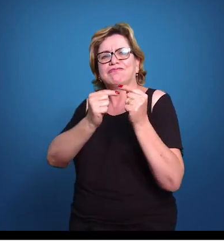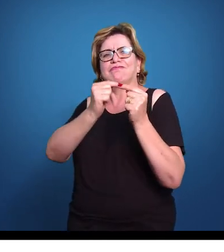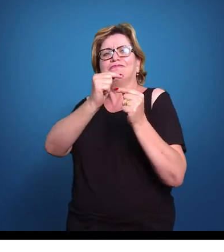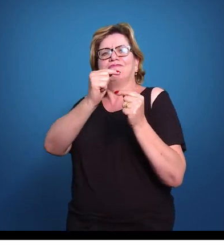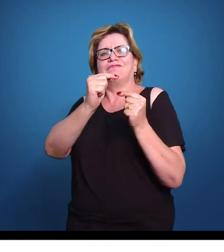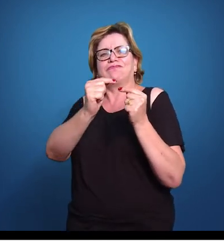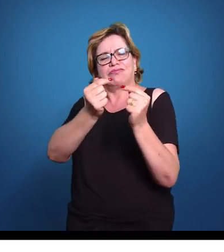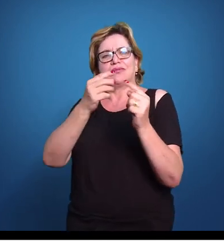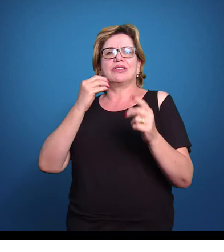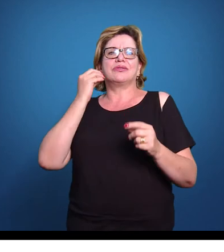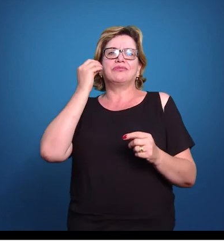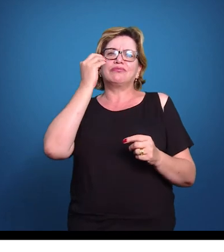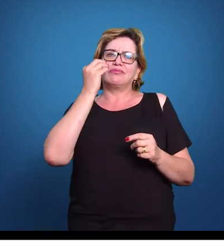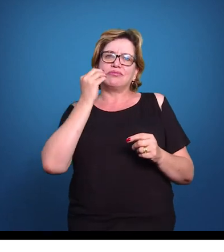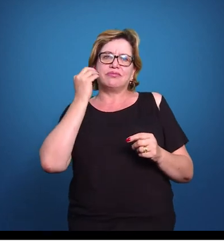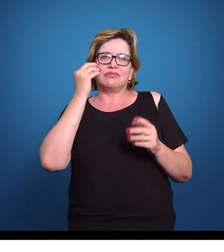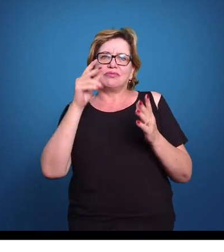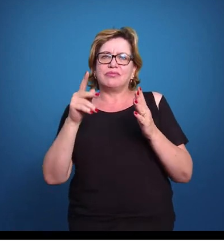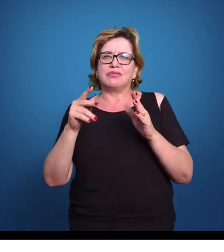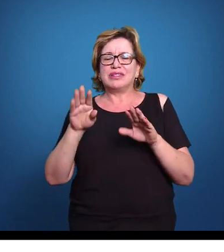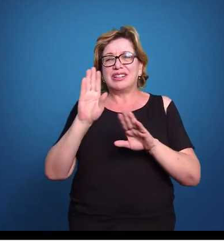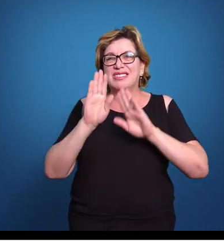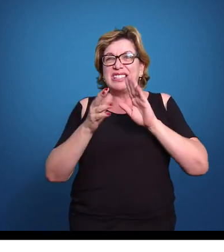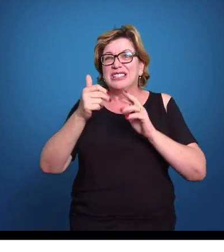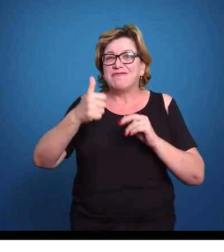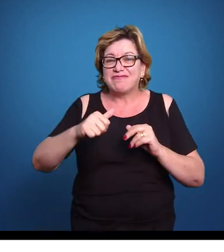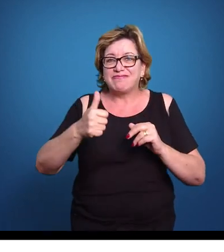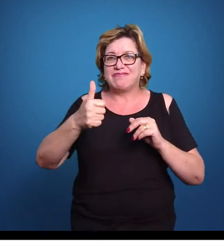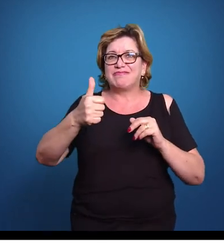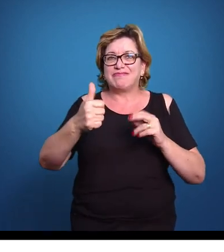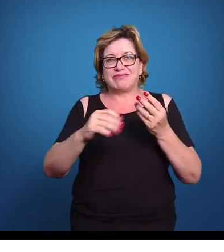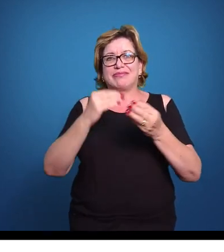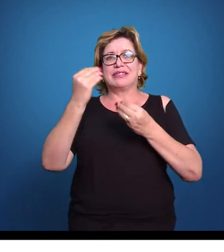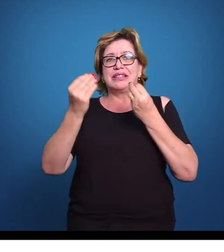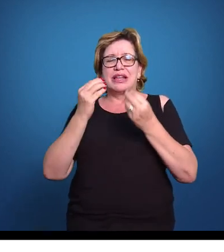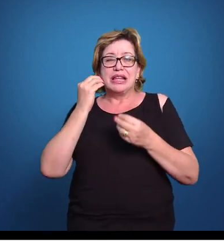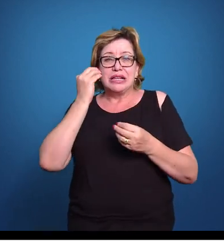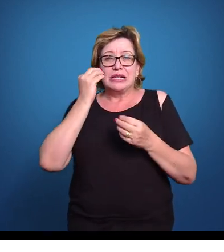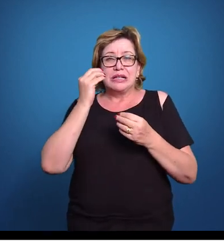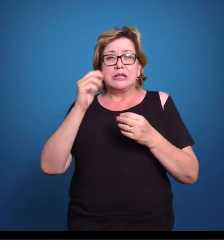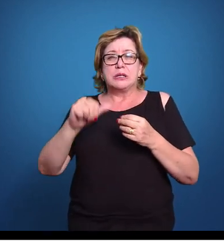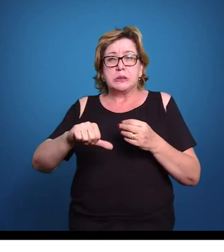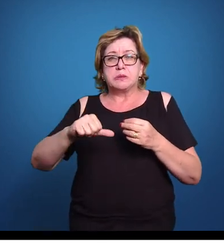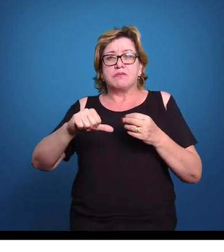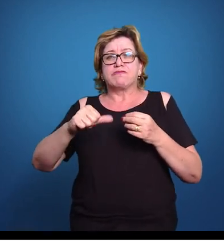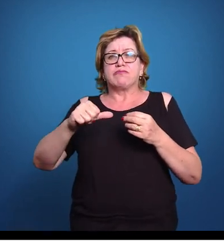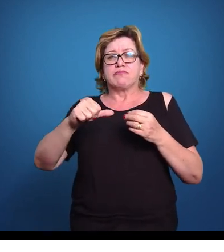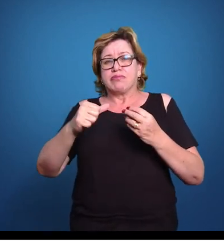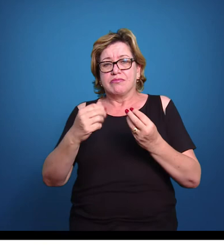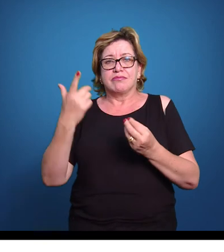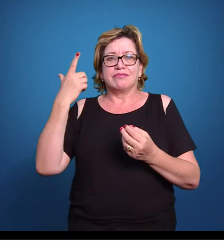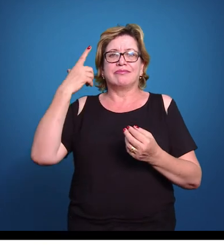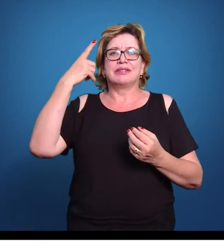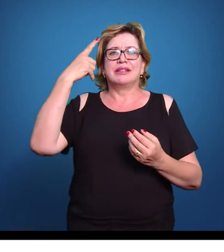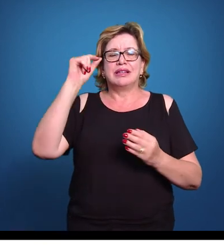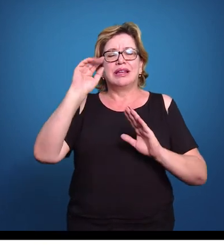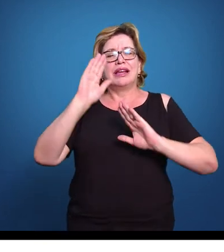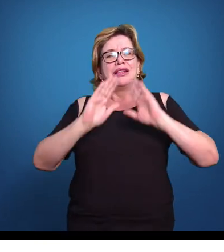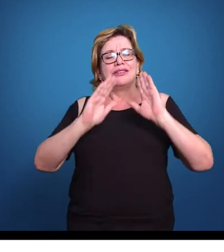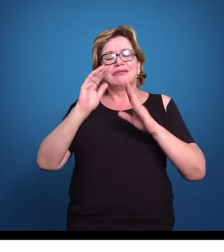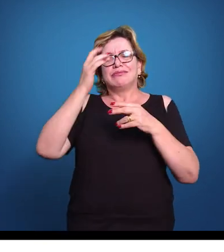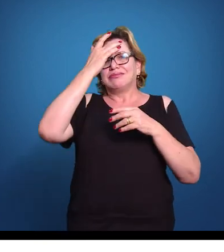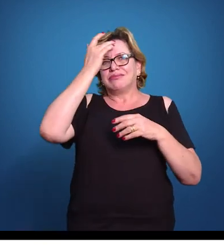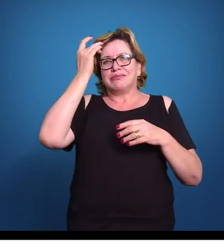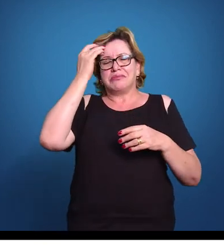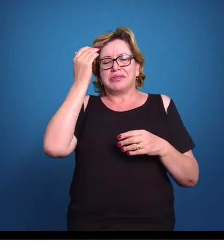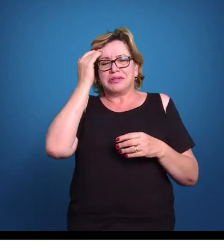com a experiência de possíveis fracassos, porque uma coisa que as pessoas não entendem é que, muitas vezes,